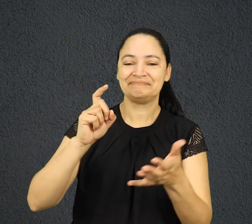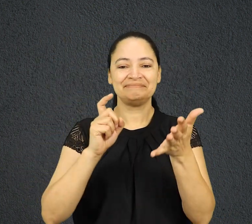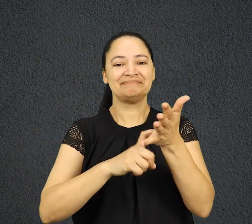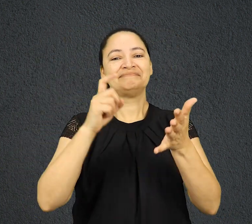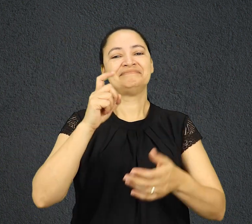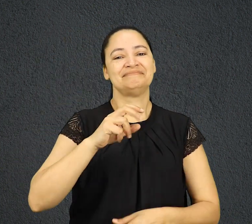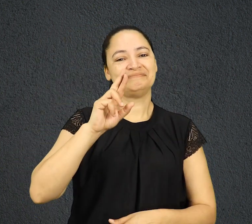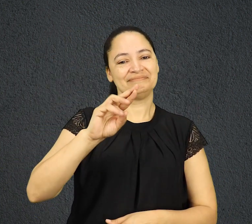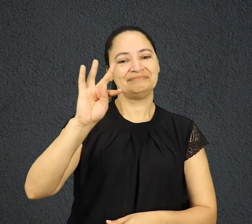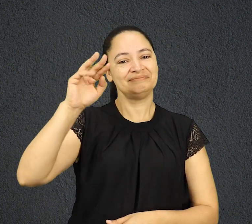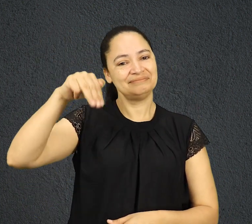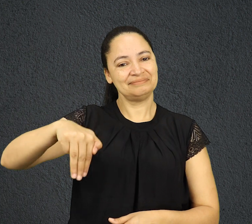.org.br